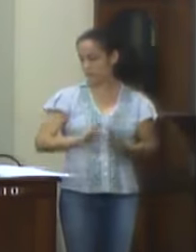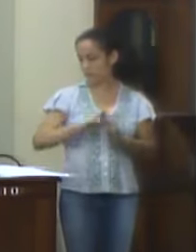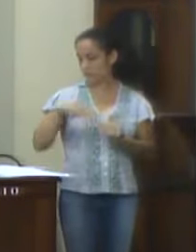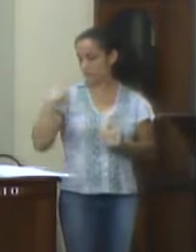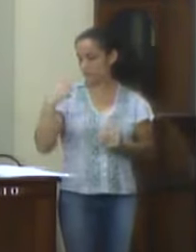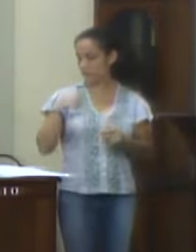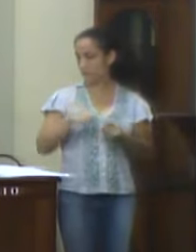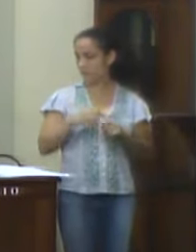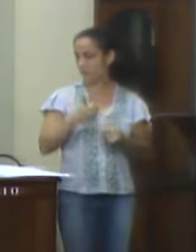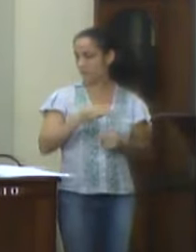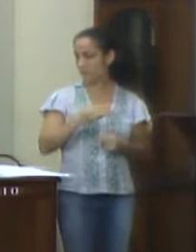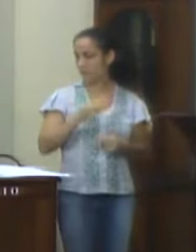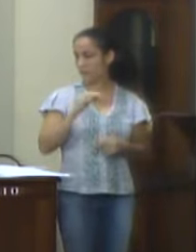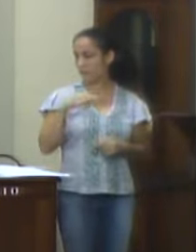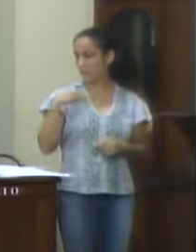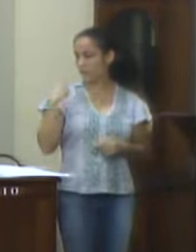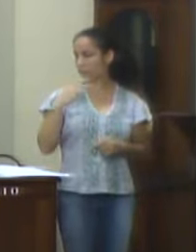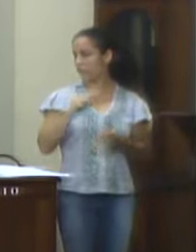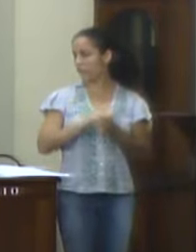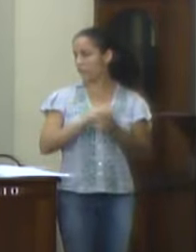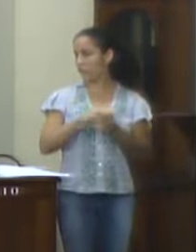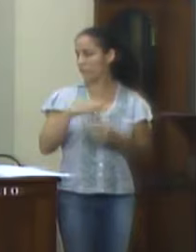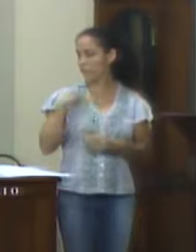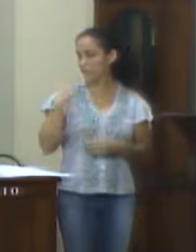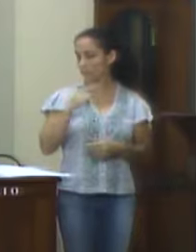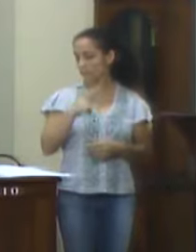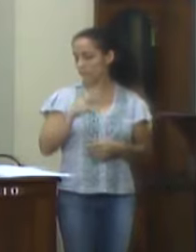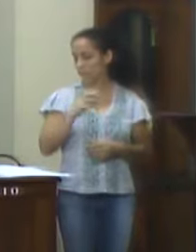Valença, 13 de dezembro de 2018, Vereador Professor Rafael.